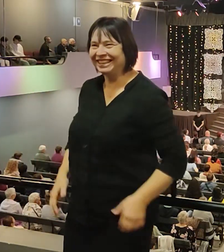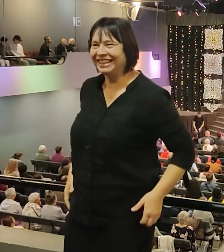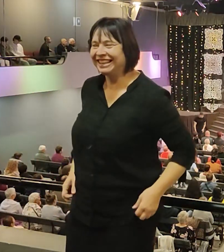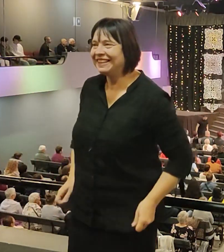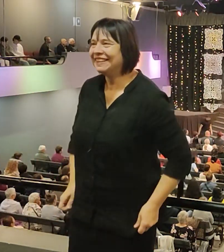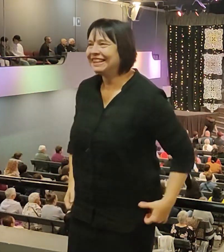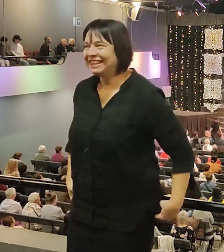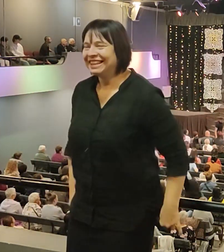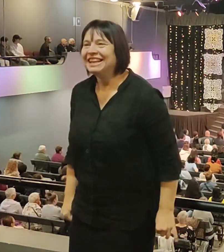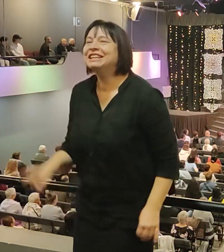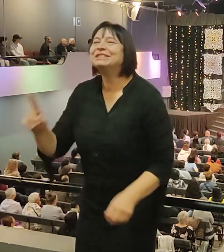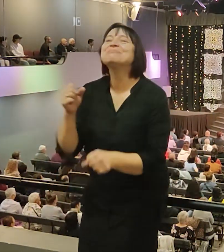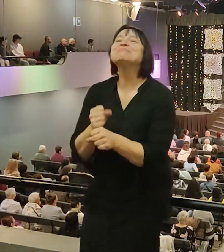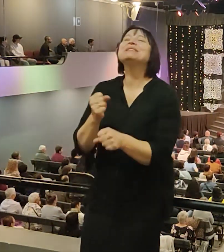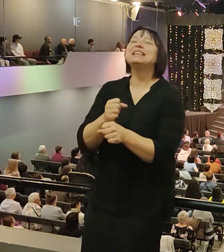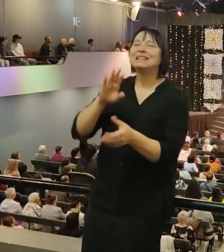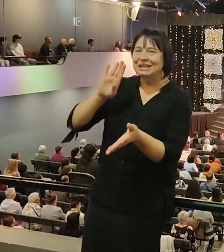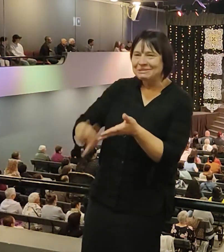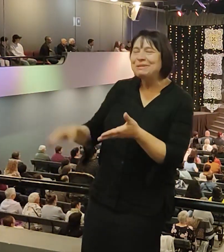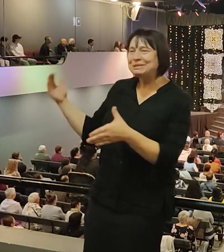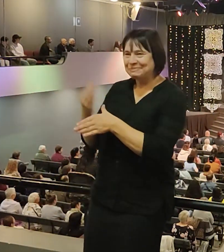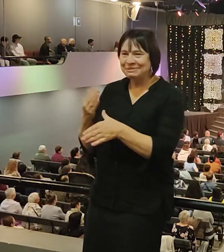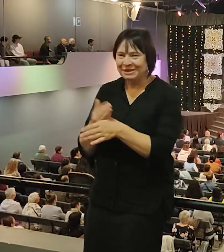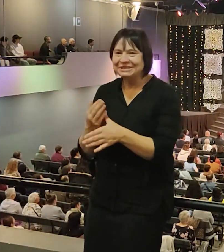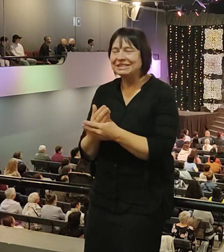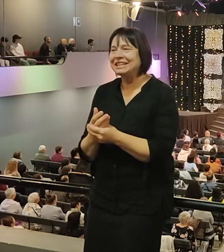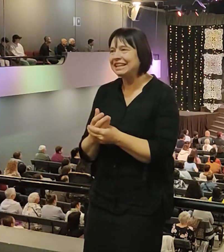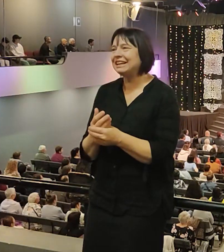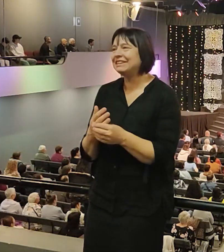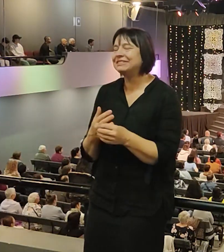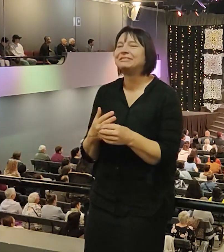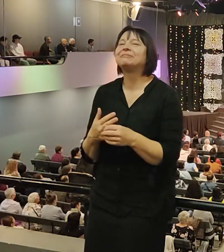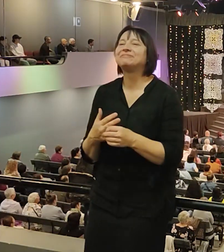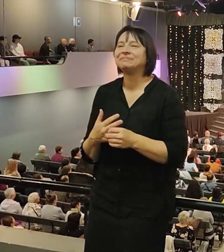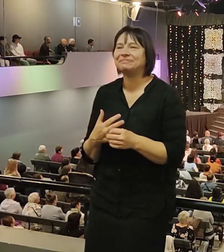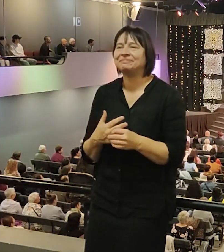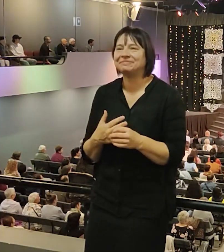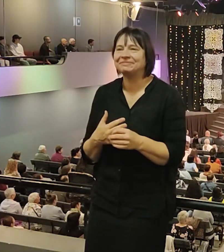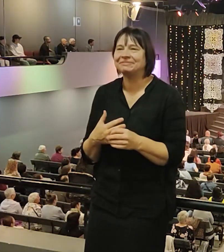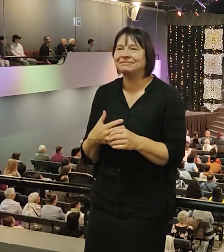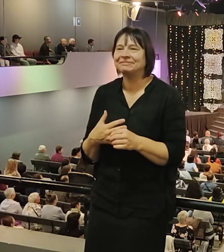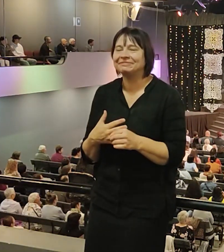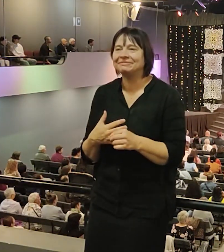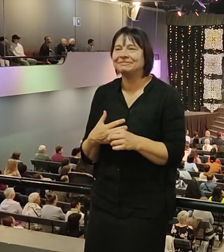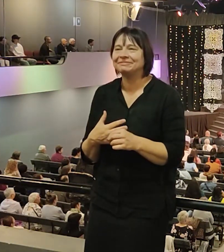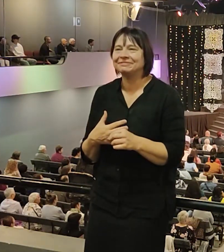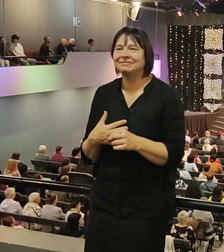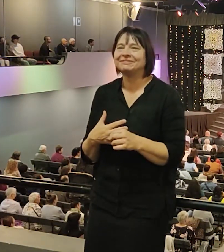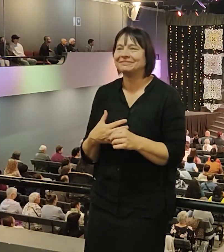Что бы мы делали без таких ребят и девочек? Представьте себе, сейчас бы кричать пришлось мне, спасибо, что горло хранить мал.